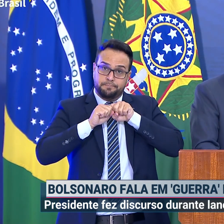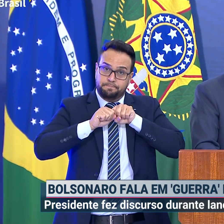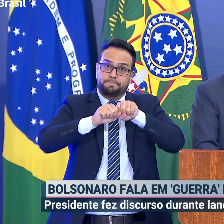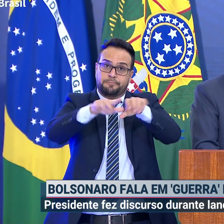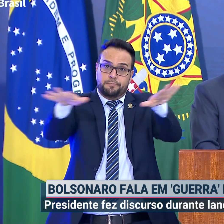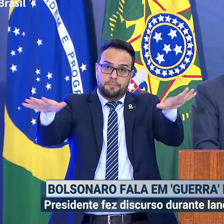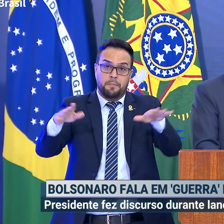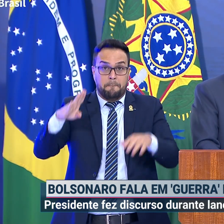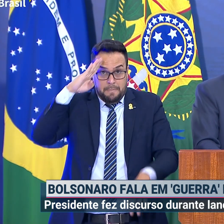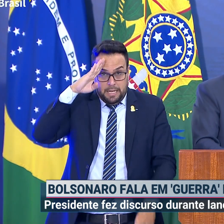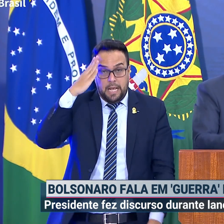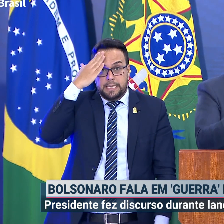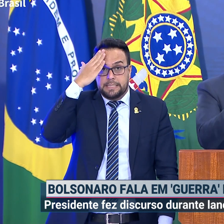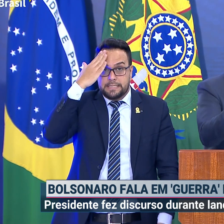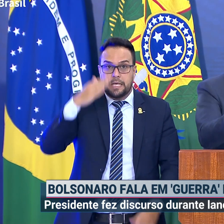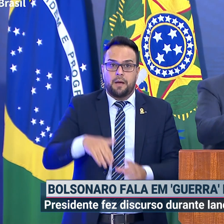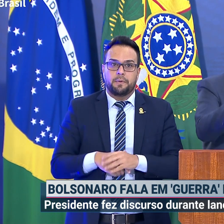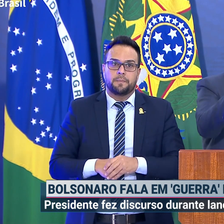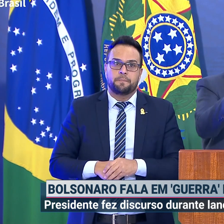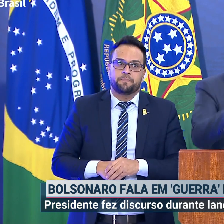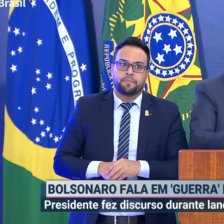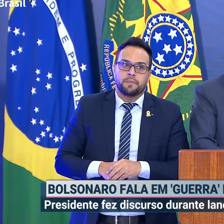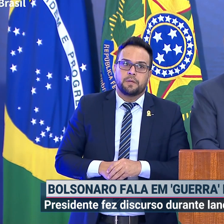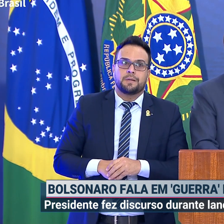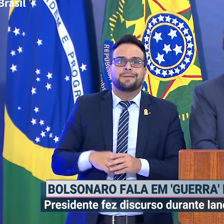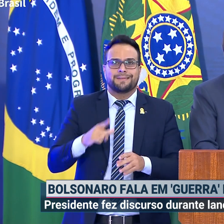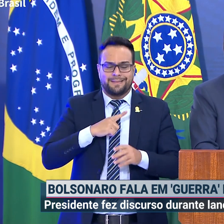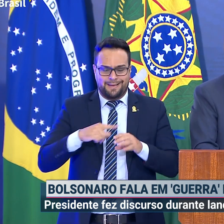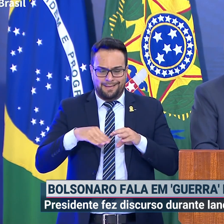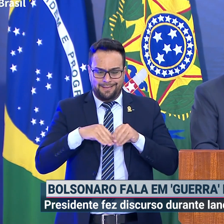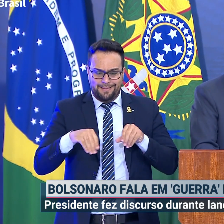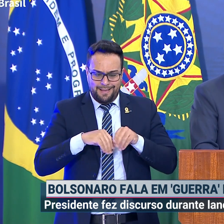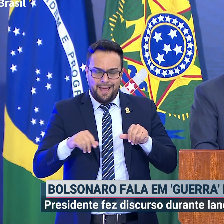química, bacteriológica e radiológica.